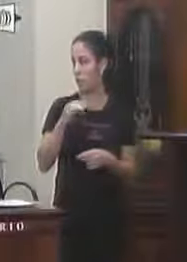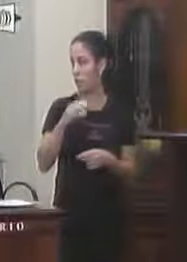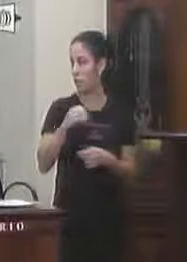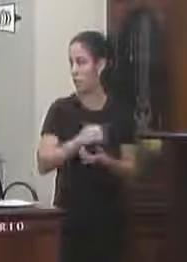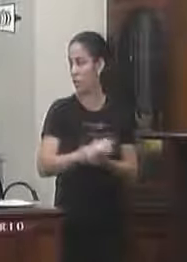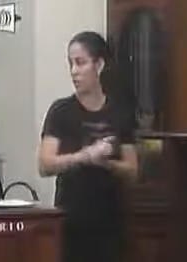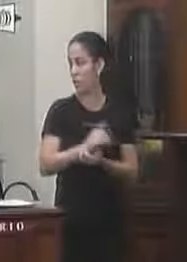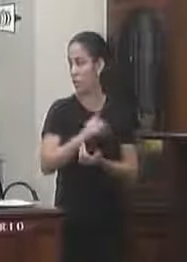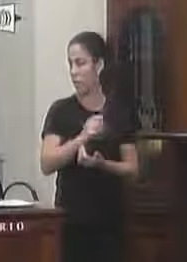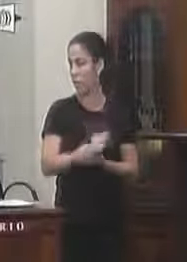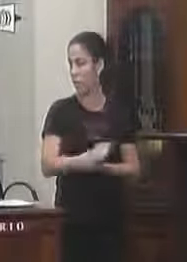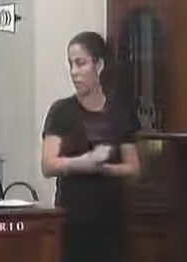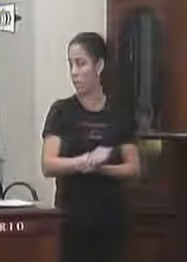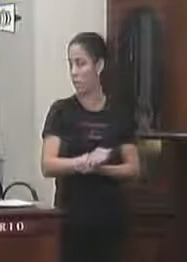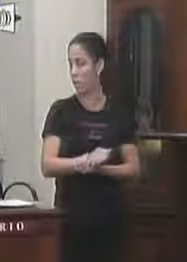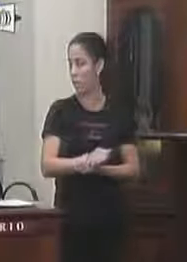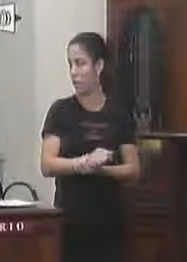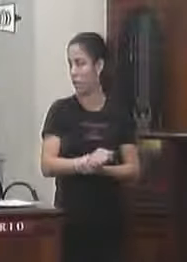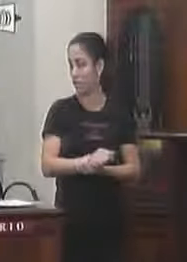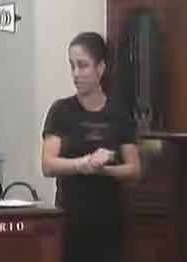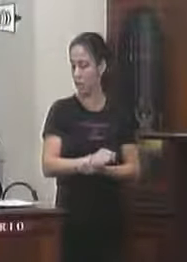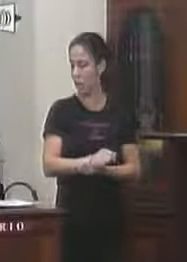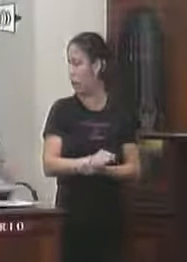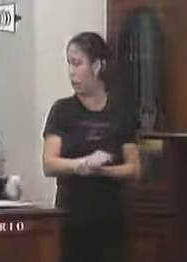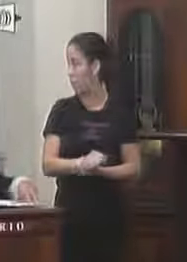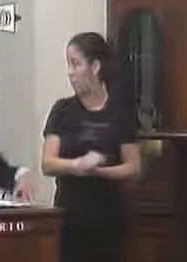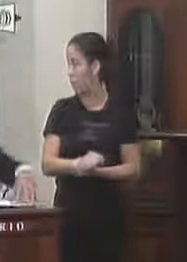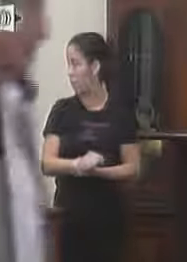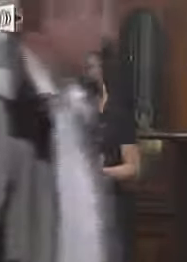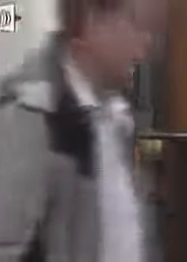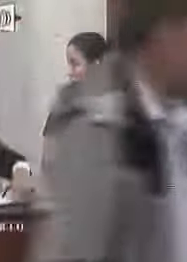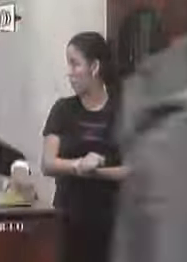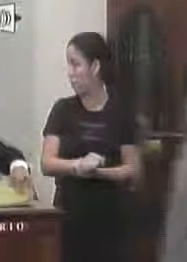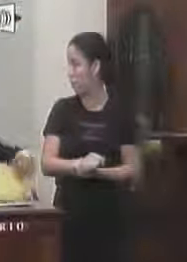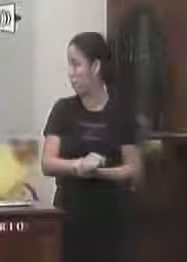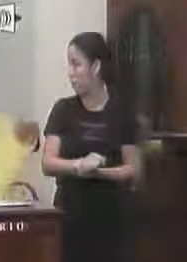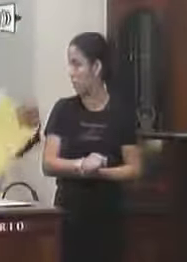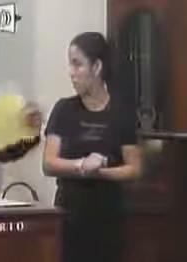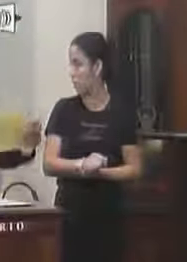sexto instituto o vereador não se encontra vou ler o próximo